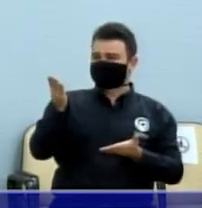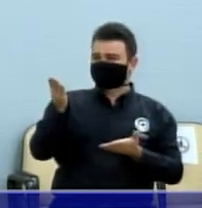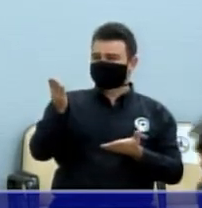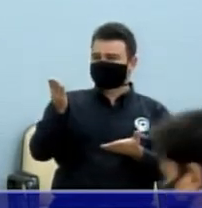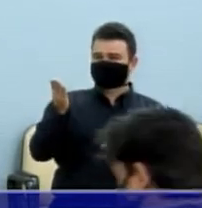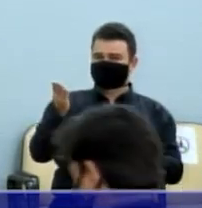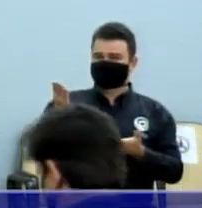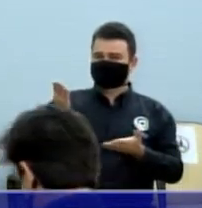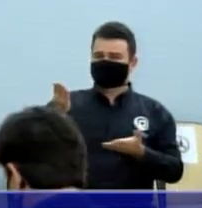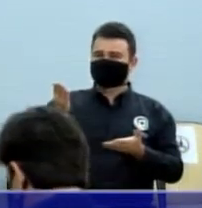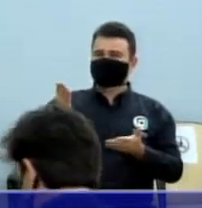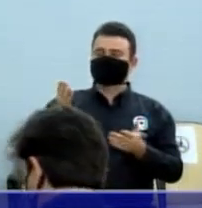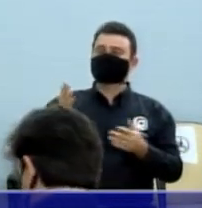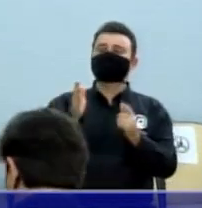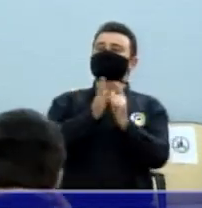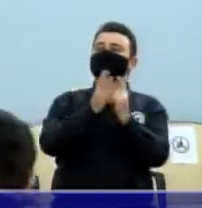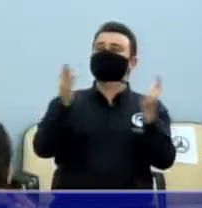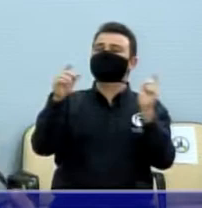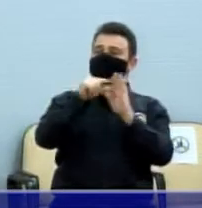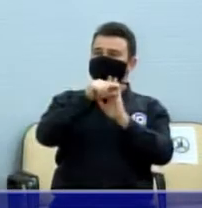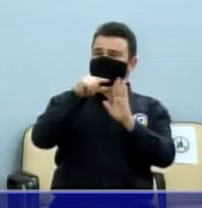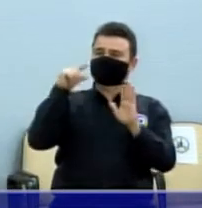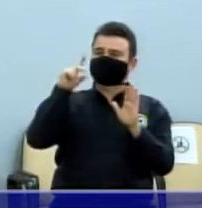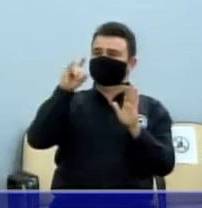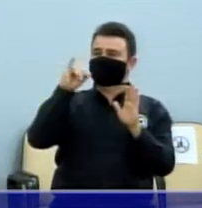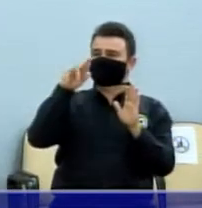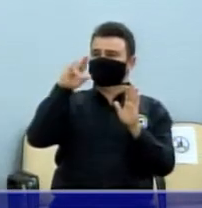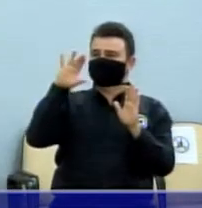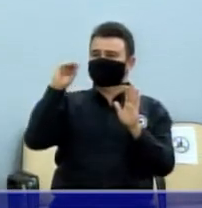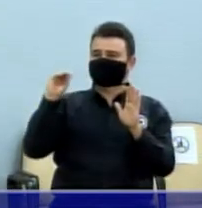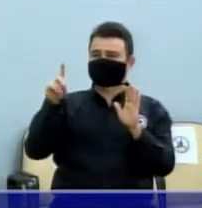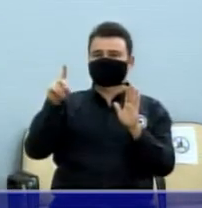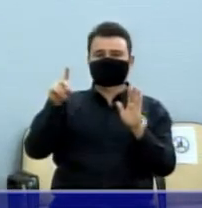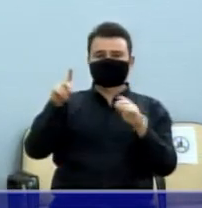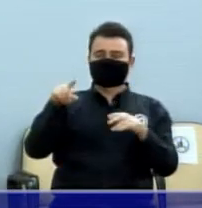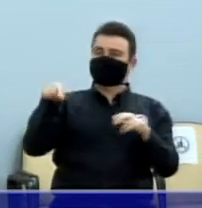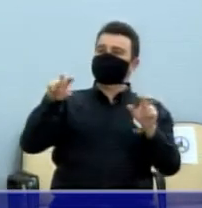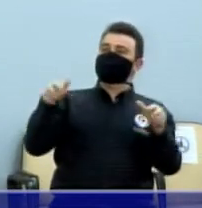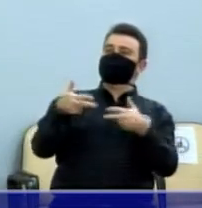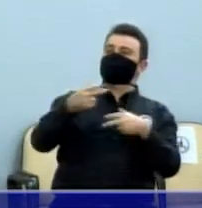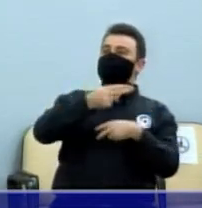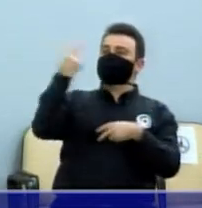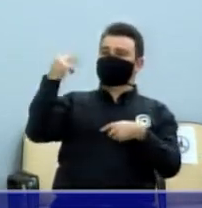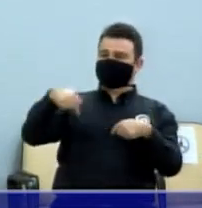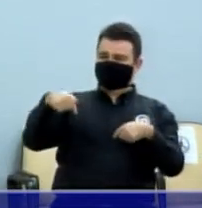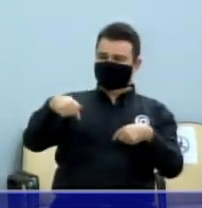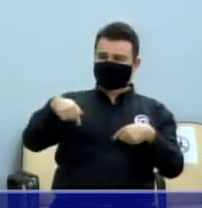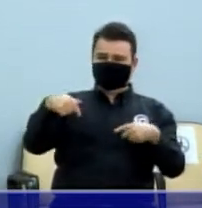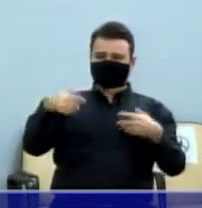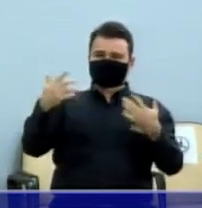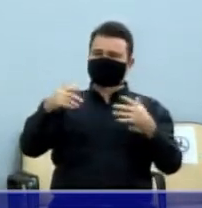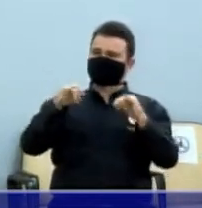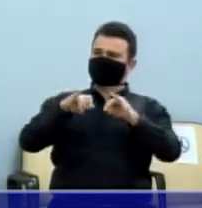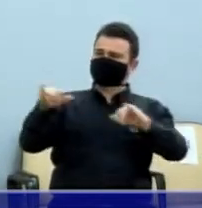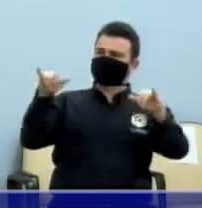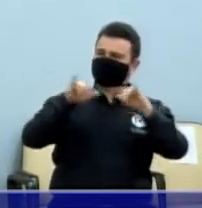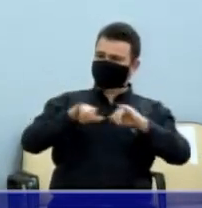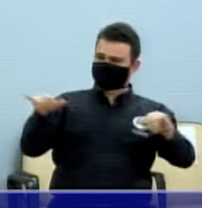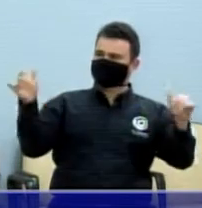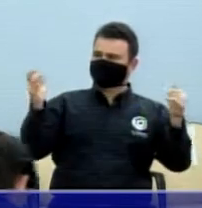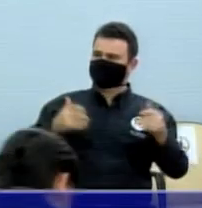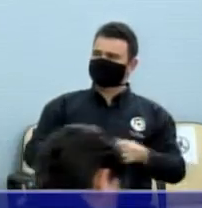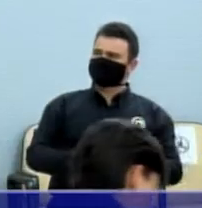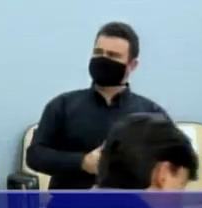o espaço público, né? Que a polícia vai ter, com certeza, menos trabalho, ao qual, né?